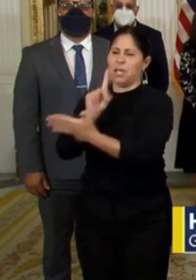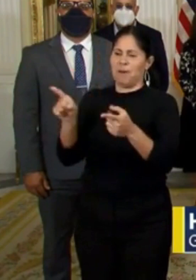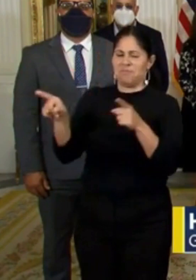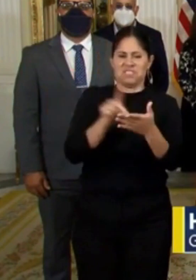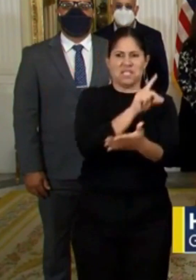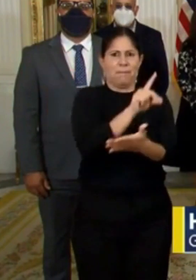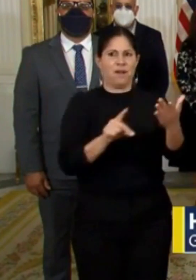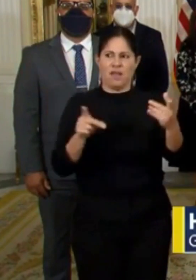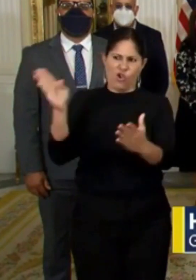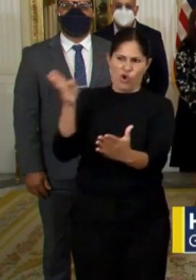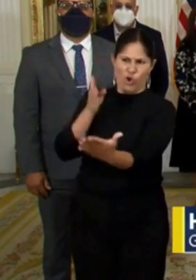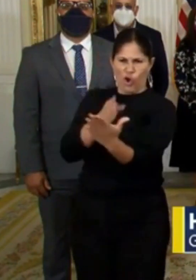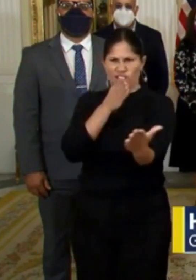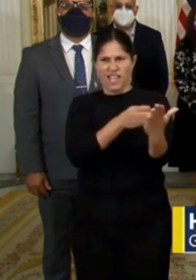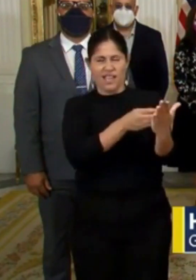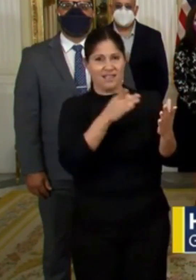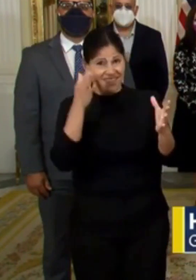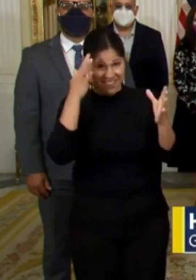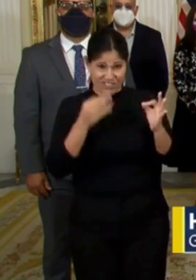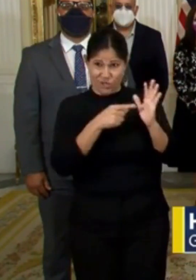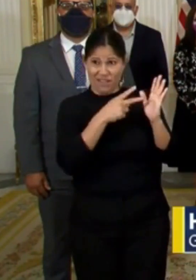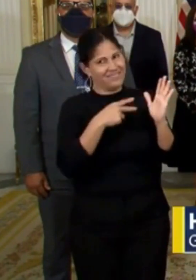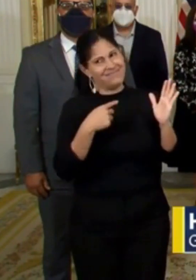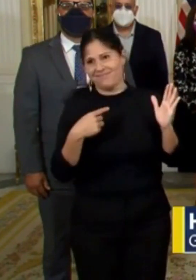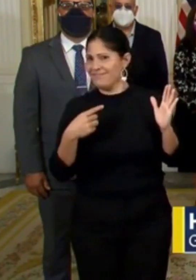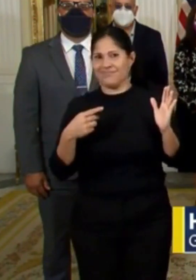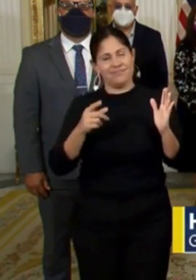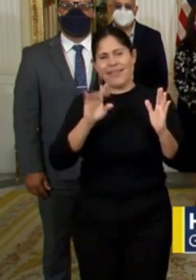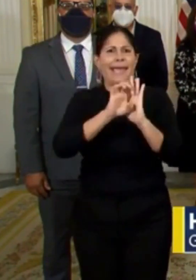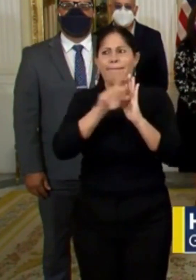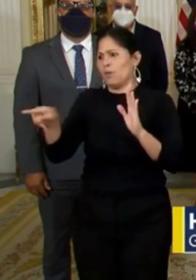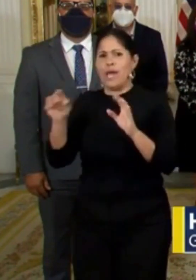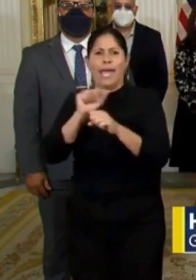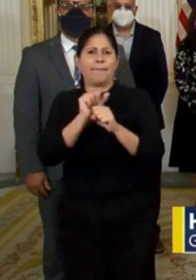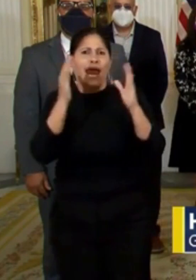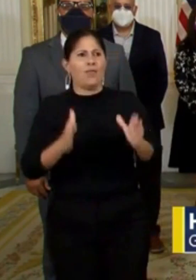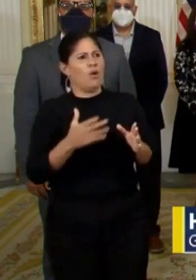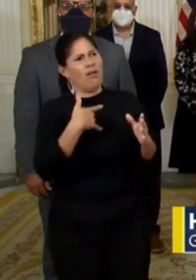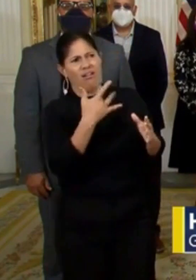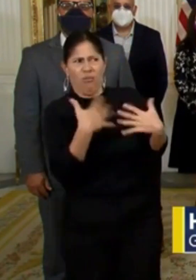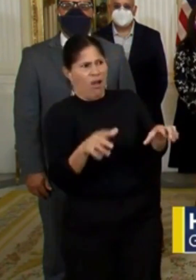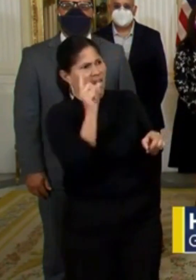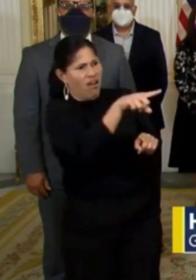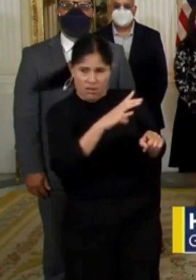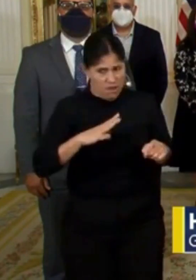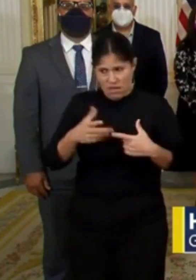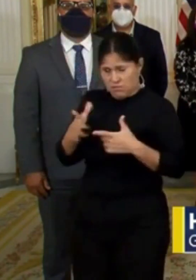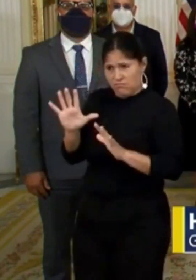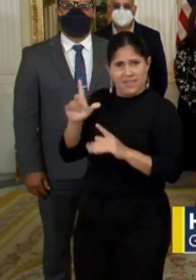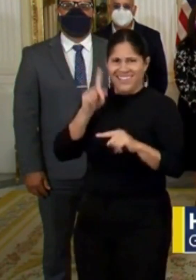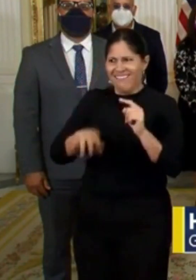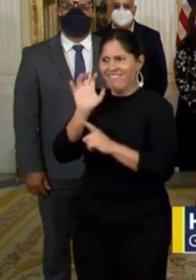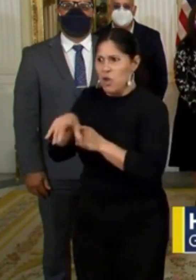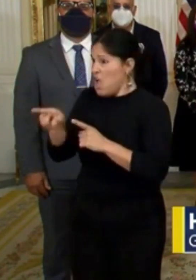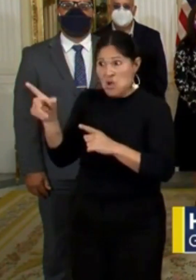por ejercer los derechos que le provee la legislación laboral, incluyendo las licencias disponibles ni por presentar